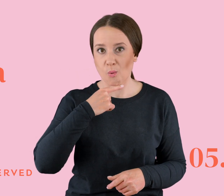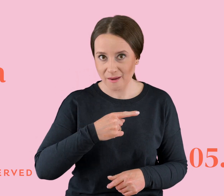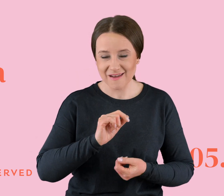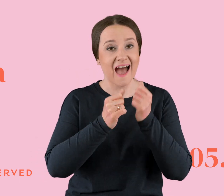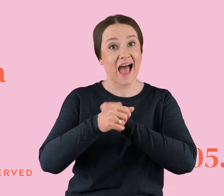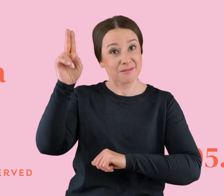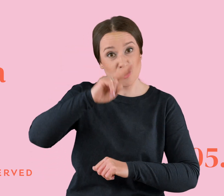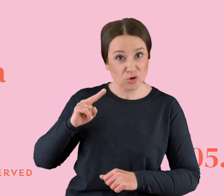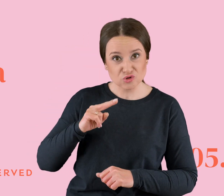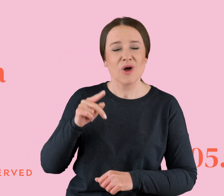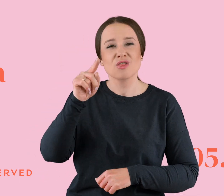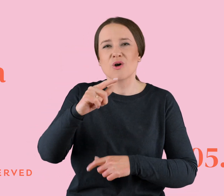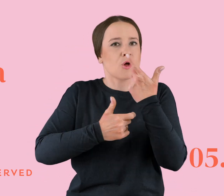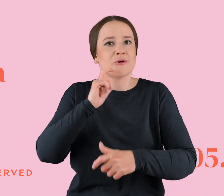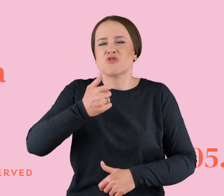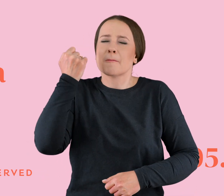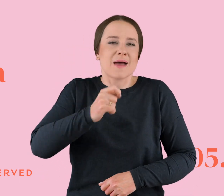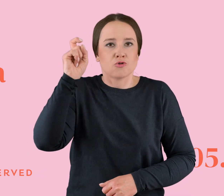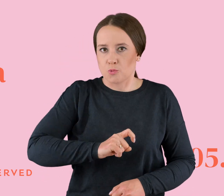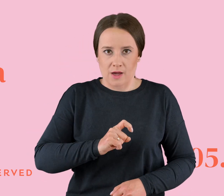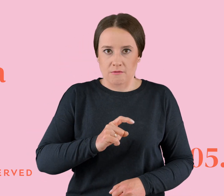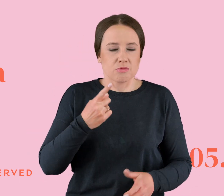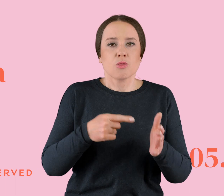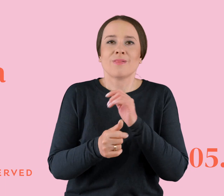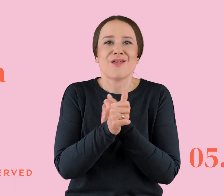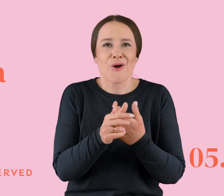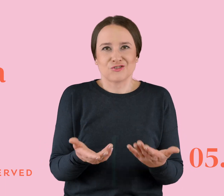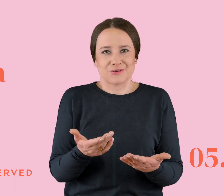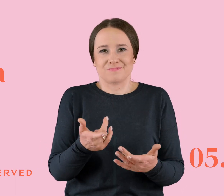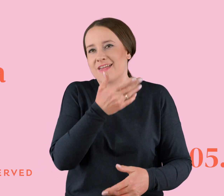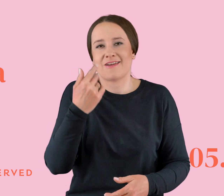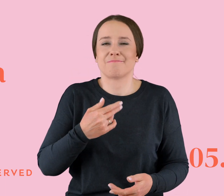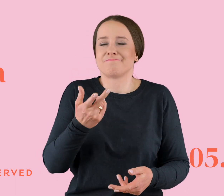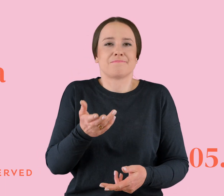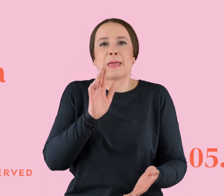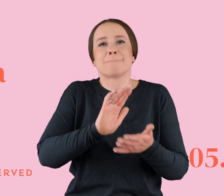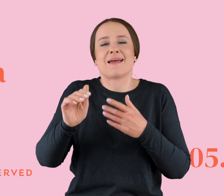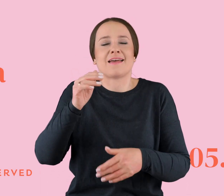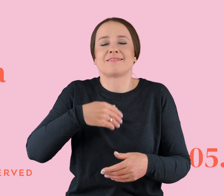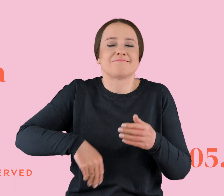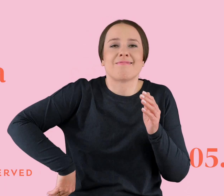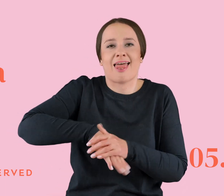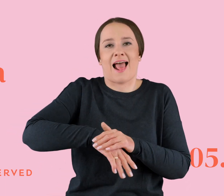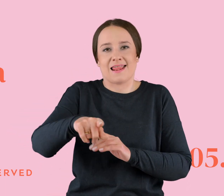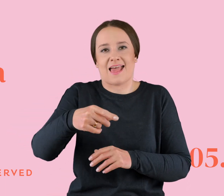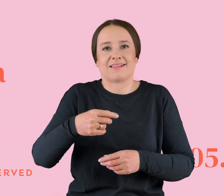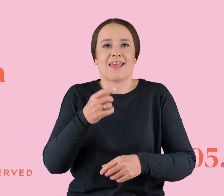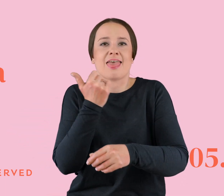rodziców, to robisz coś bardzo złego. Ja nie mówię tutaj o jakimś nielegalnym handlu narkotykami. Ja mówię zawsze, w każdej kwestii.